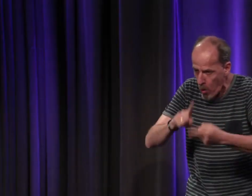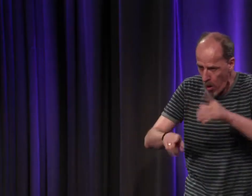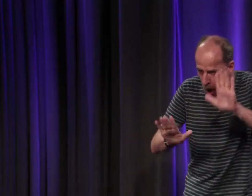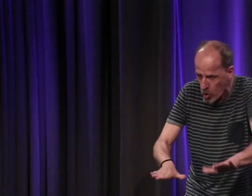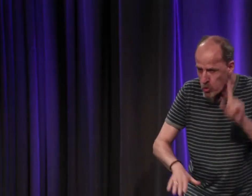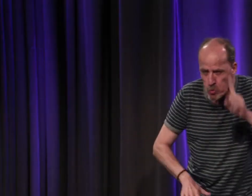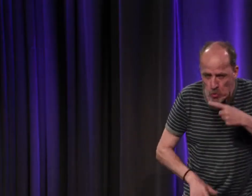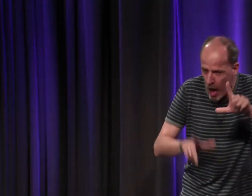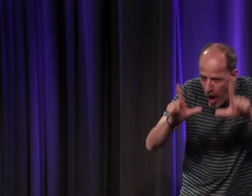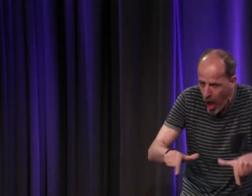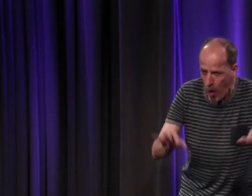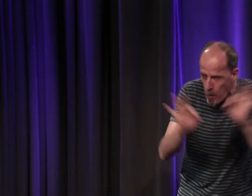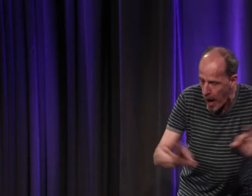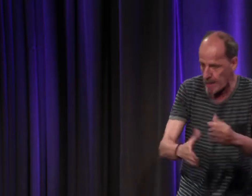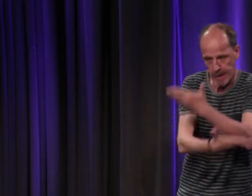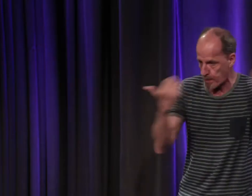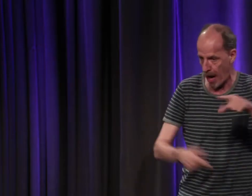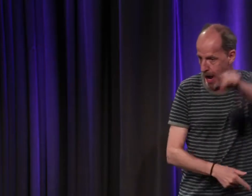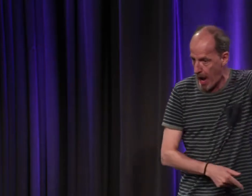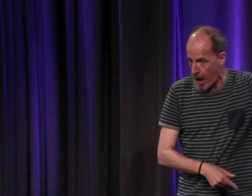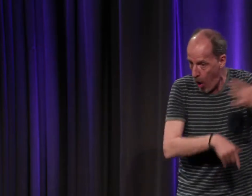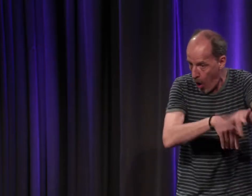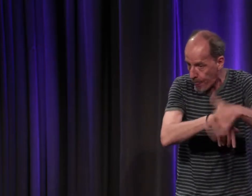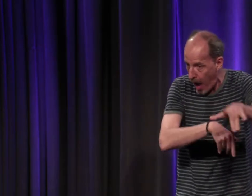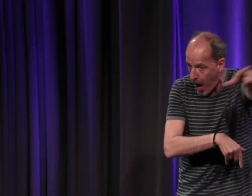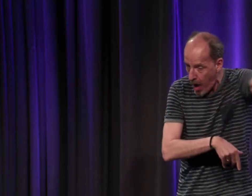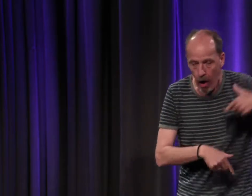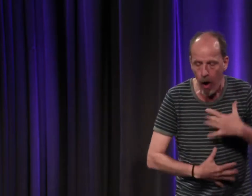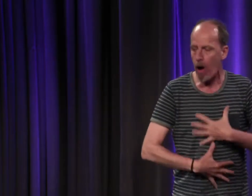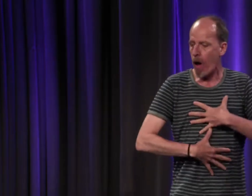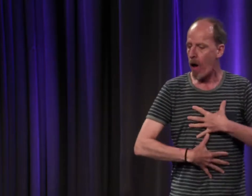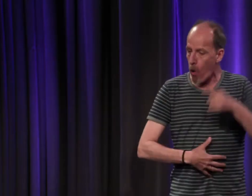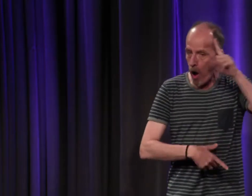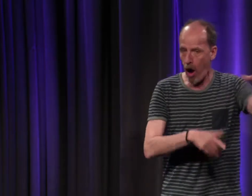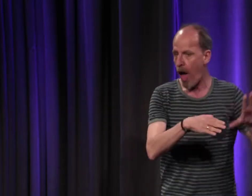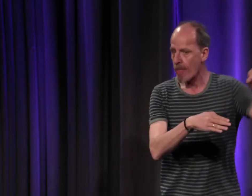il y avait des sourds samouraïs après il n avait pas de traces